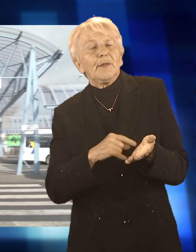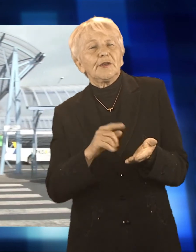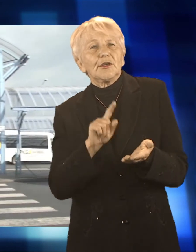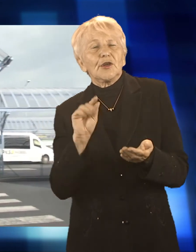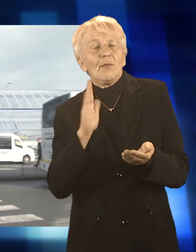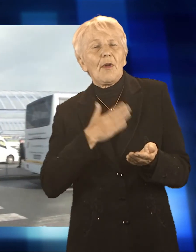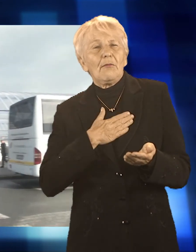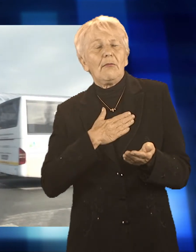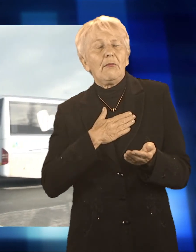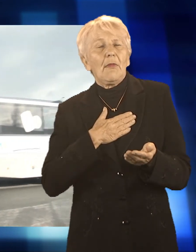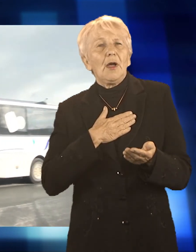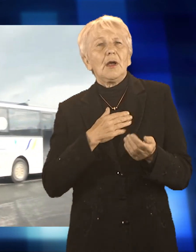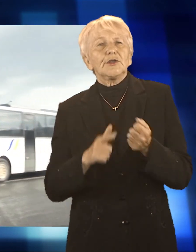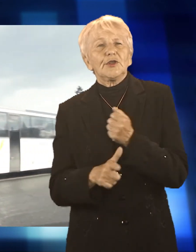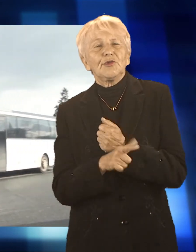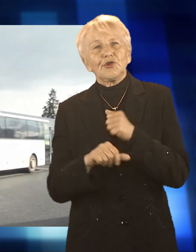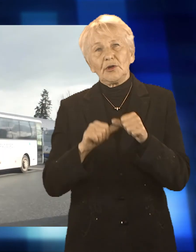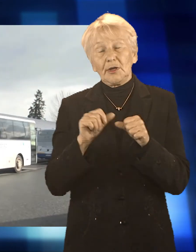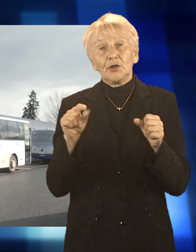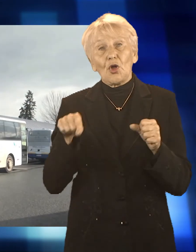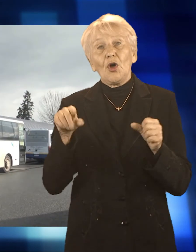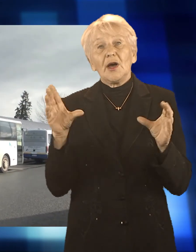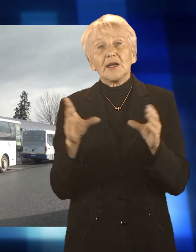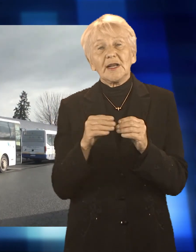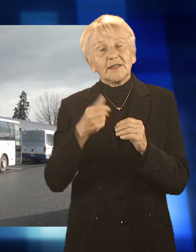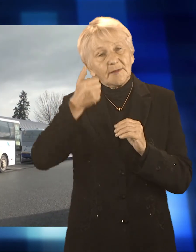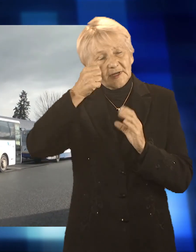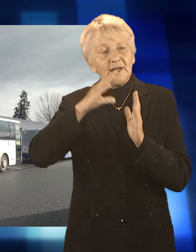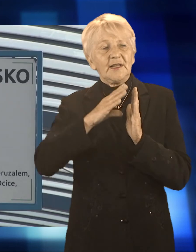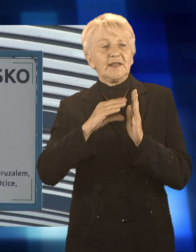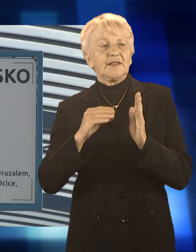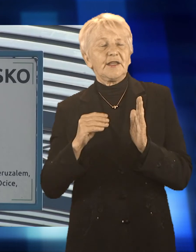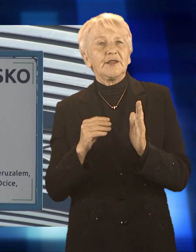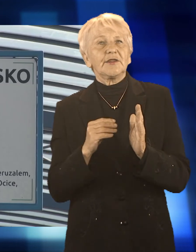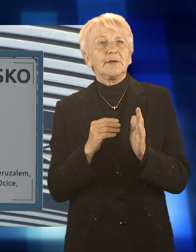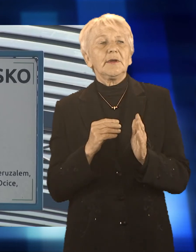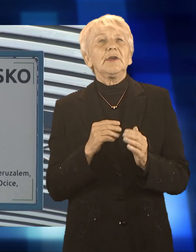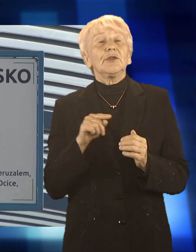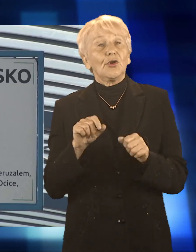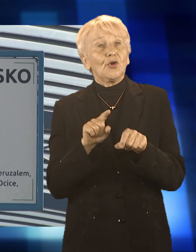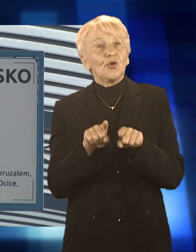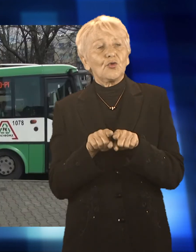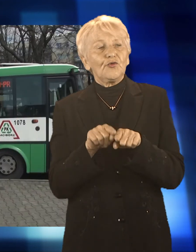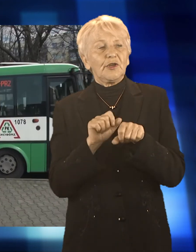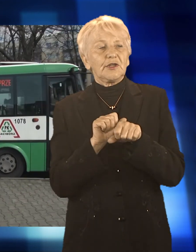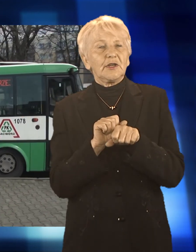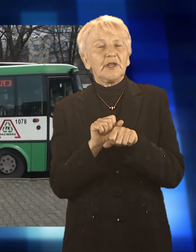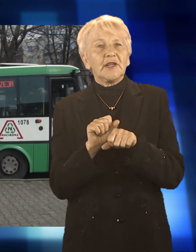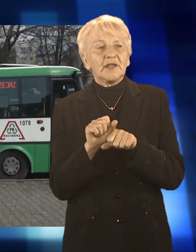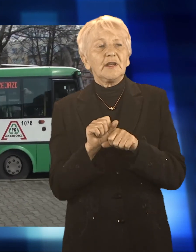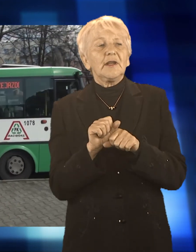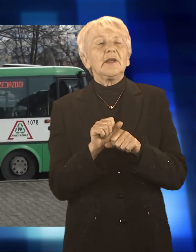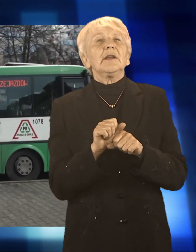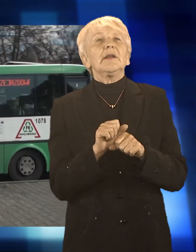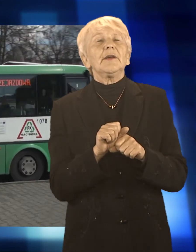potwierdzający wiek. Dodajmy, że ta sama ulga, którą starostwo określa ważnym przedsięwzięciem w działaniach na rzecz osób starszych, dla których nieraz jedynym środkiem